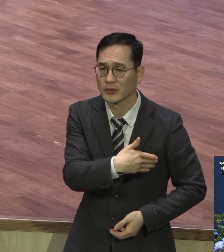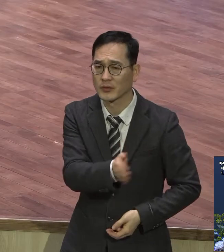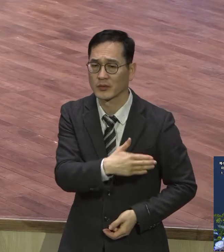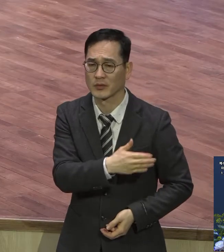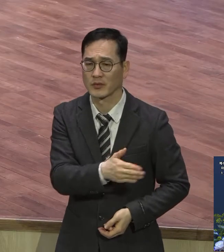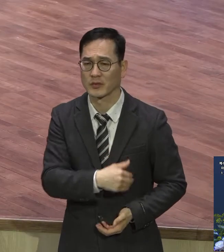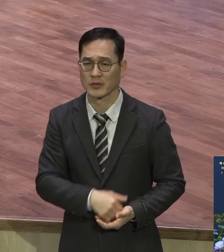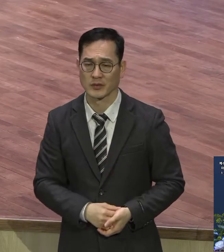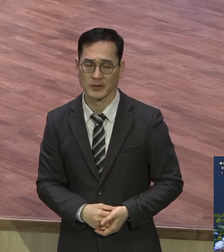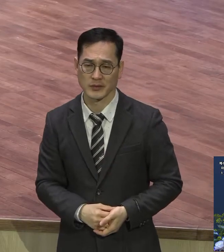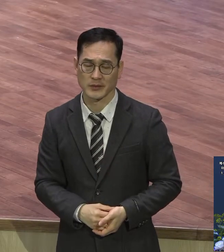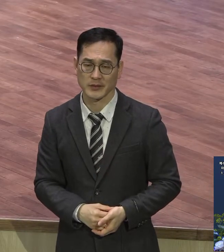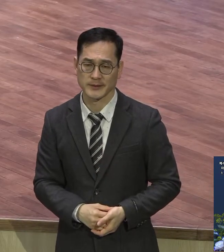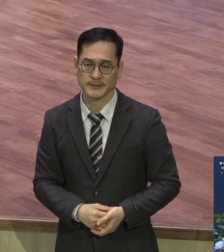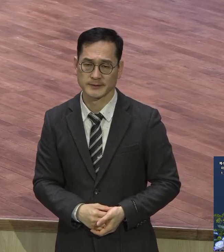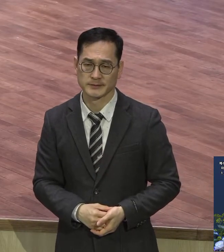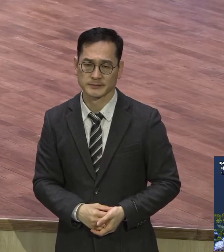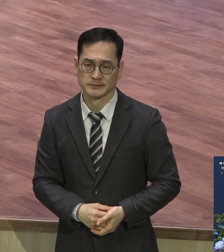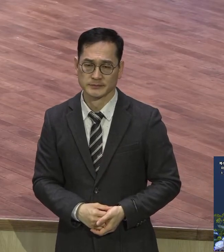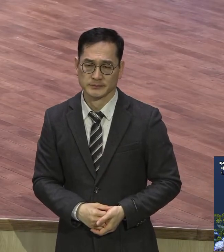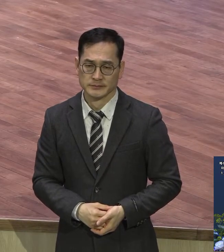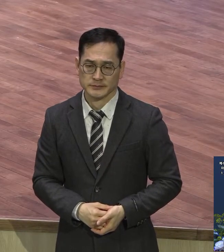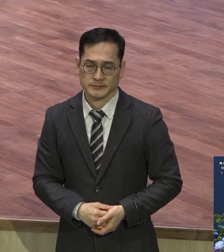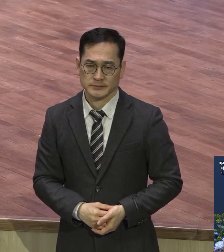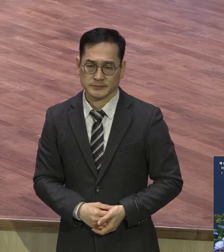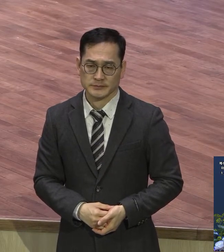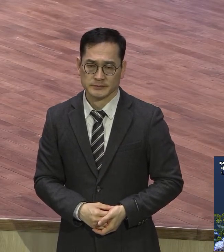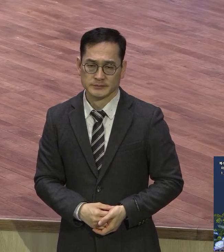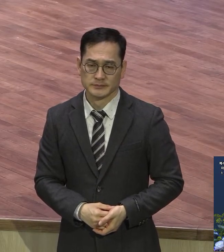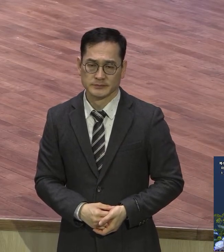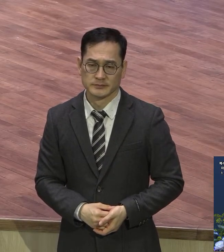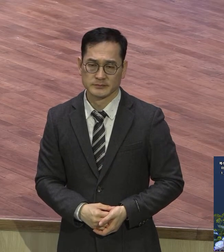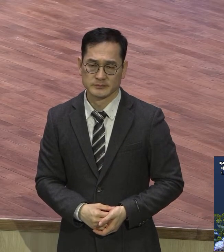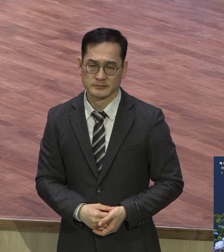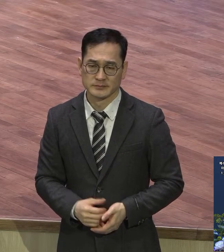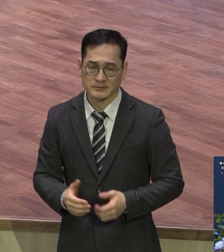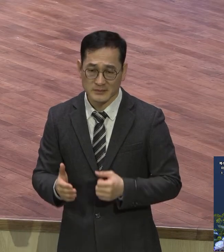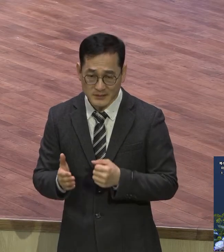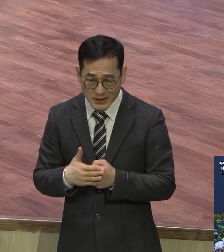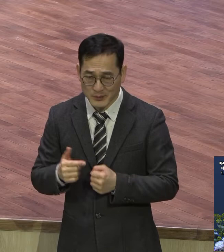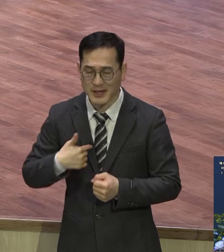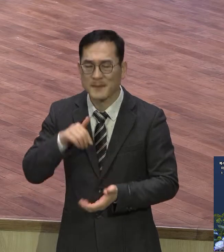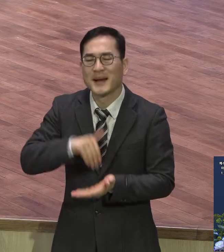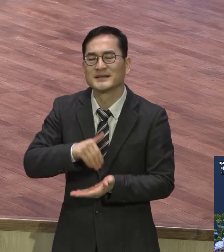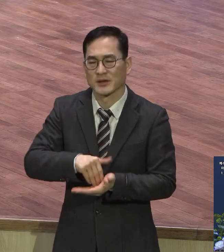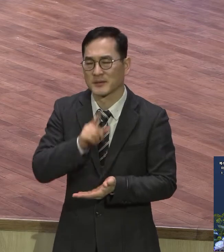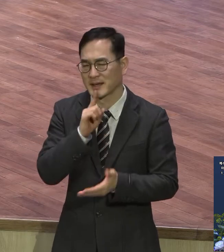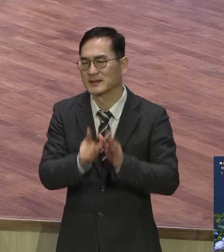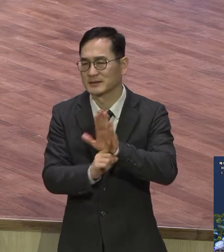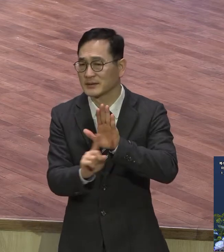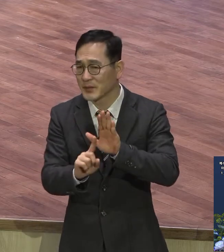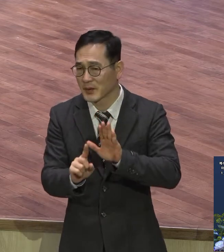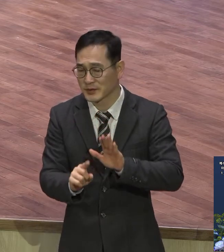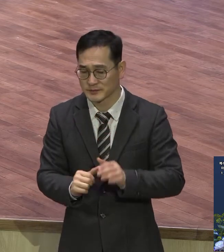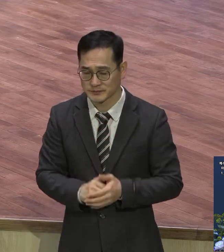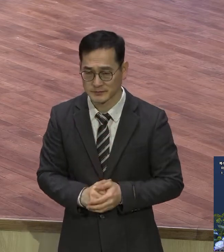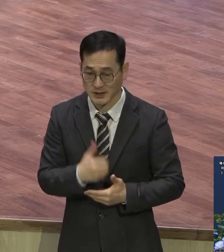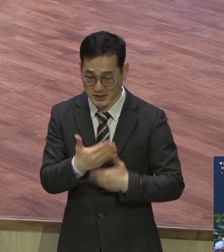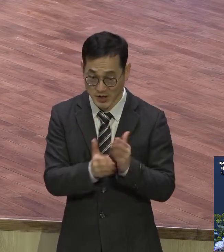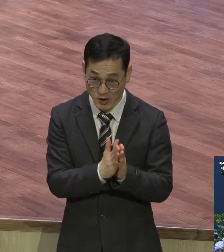그러면서 다섯 가지의 반면 교사를 얘기했다 첫째는 우리 성경 공부는 재밌는가